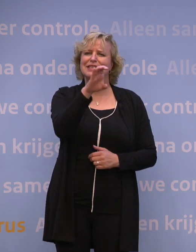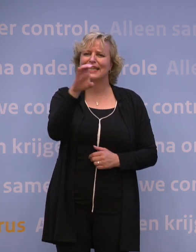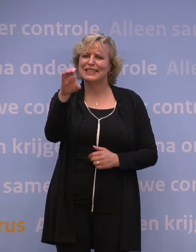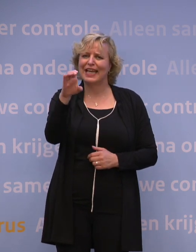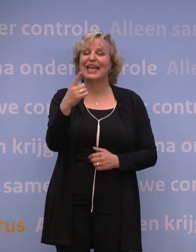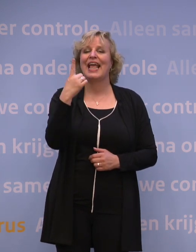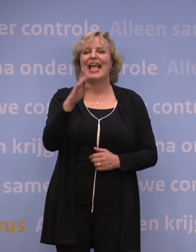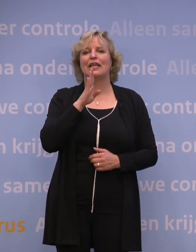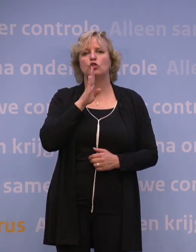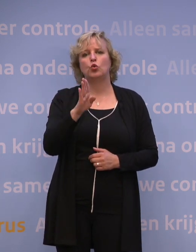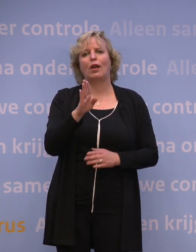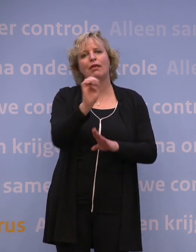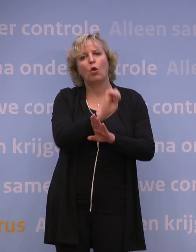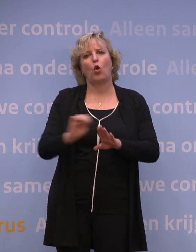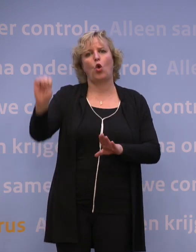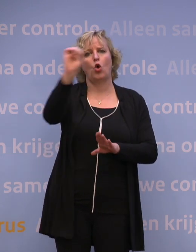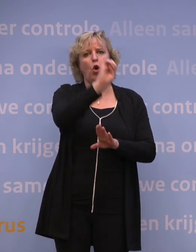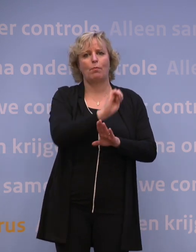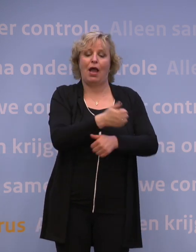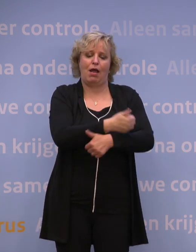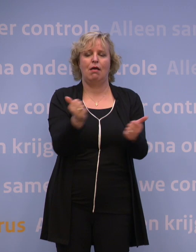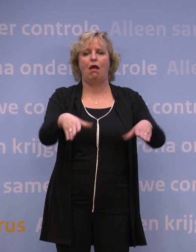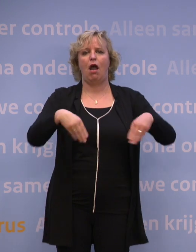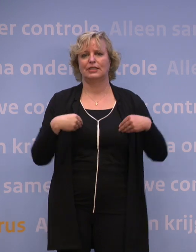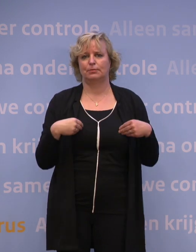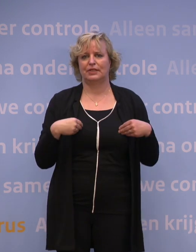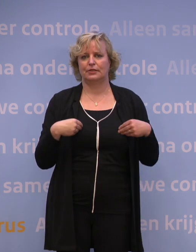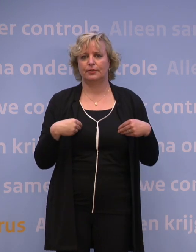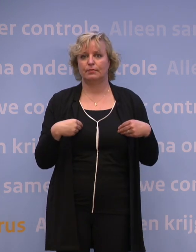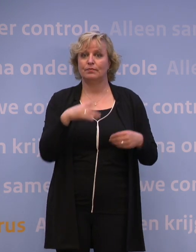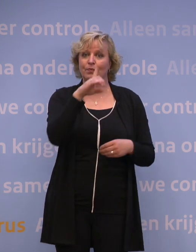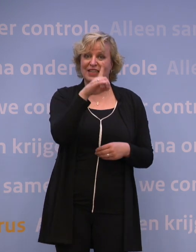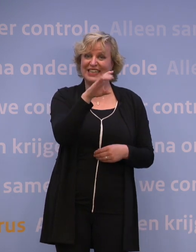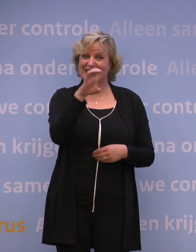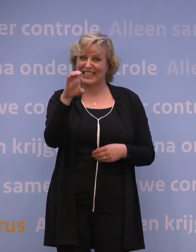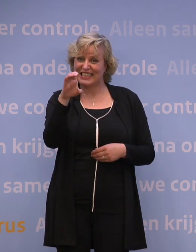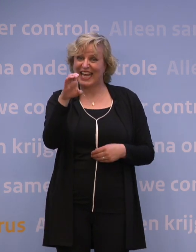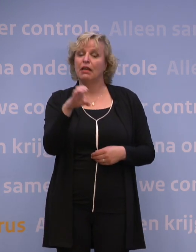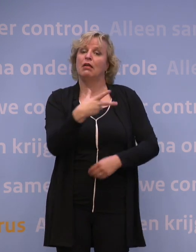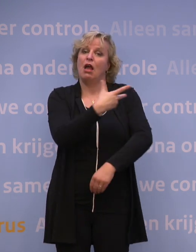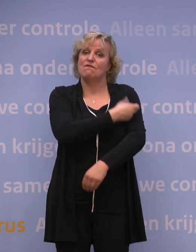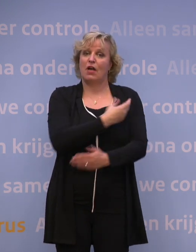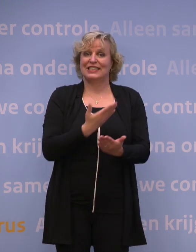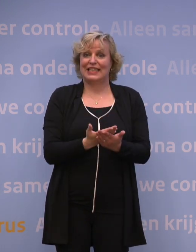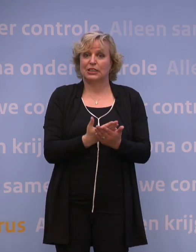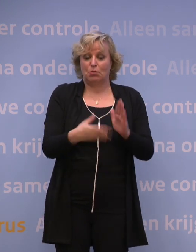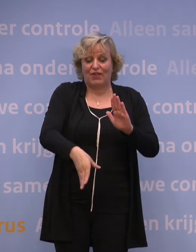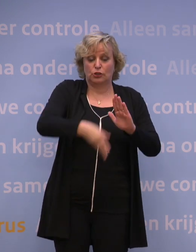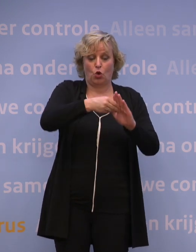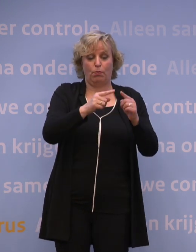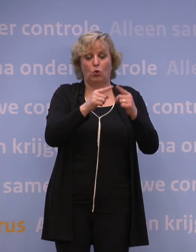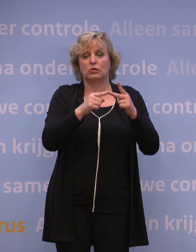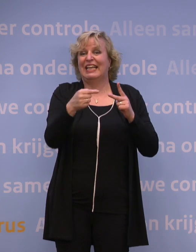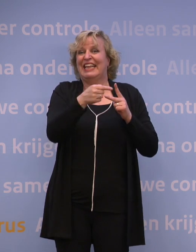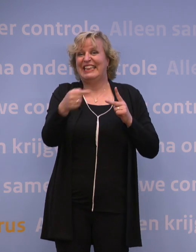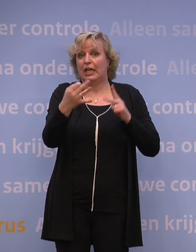vanaf 1 juli in heel Europa geaccepteerd. In dat DCC kun je je vaccinatiebewijs uploaden, je negatieve testuitslag,